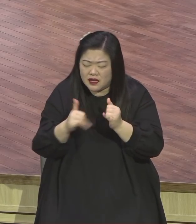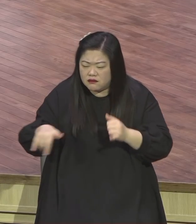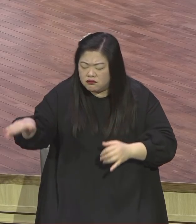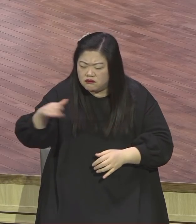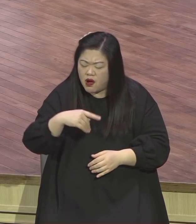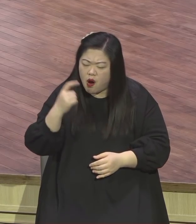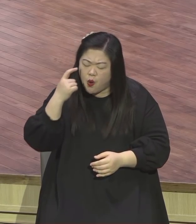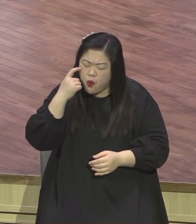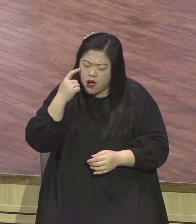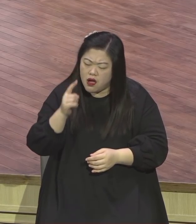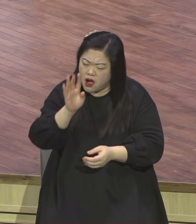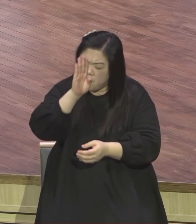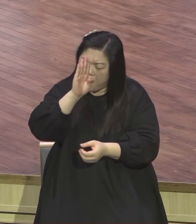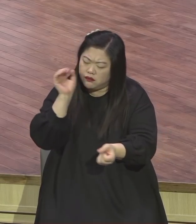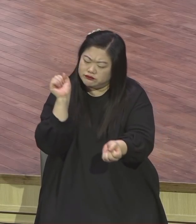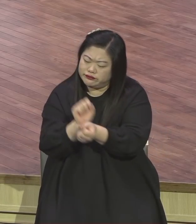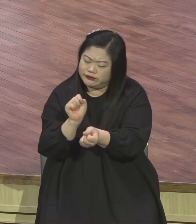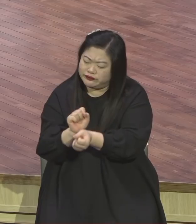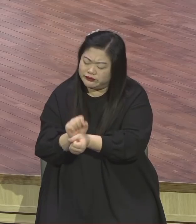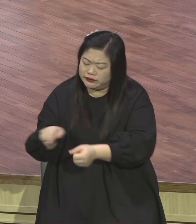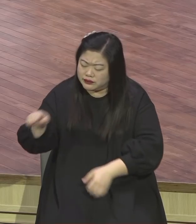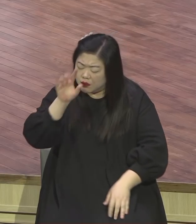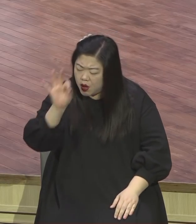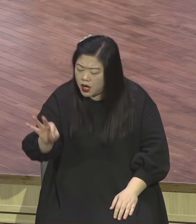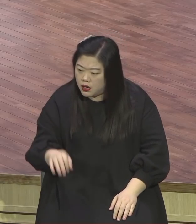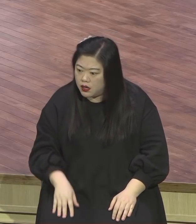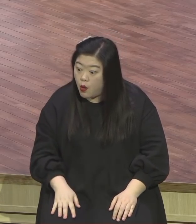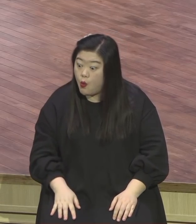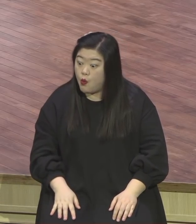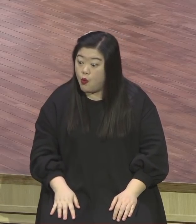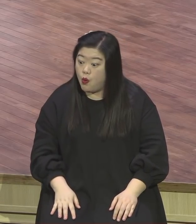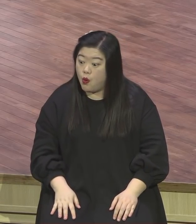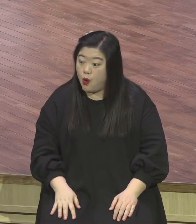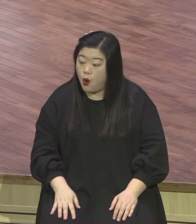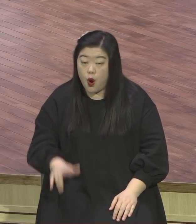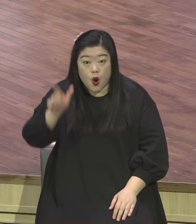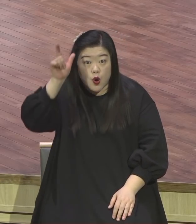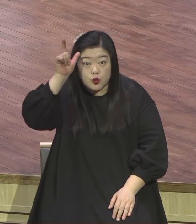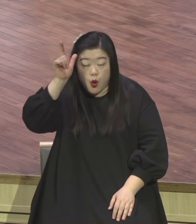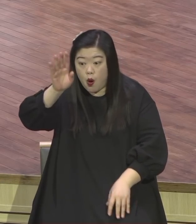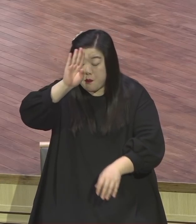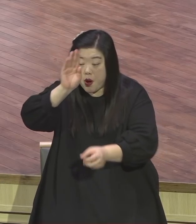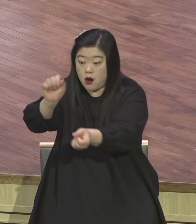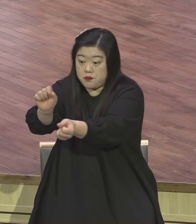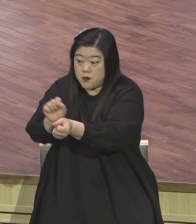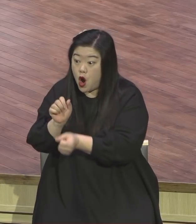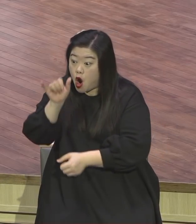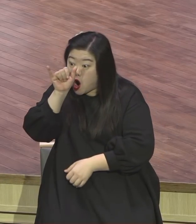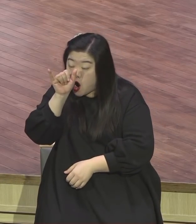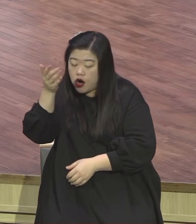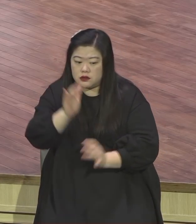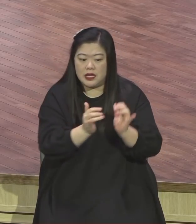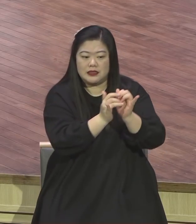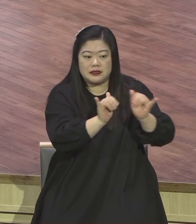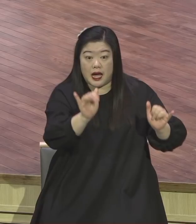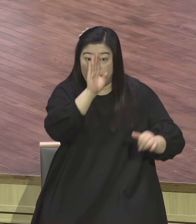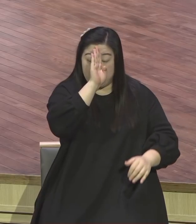전년병인 천년두에 안 걸렸어요 전혀 안 걸려 그래서 이 제너가 목동들을